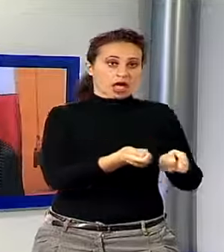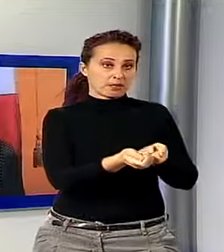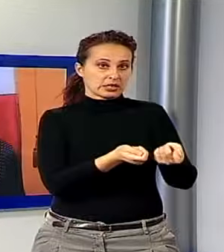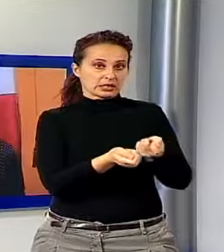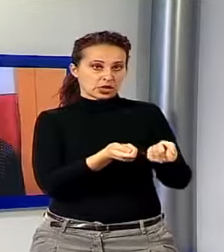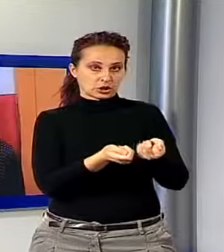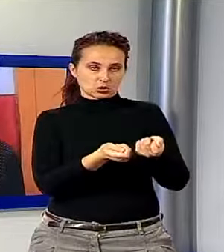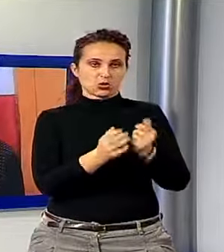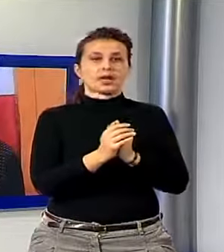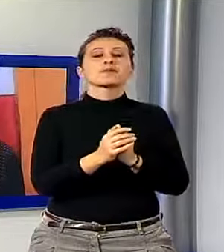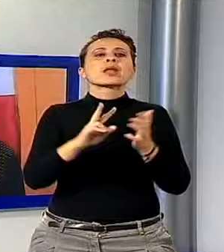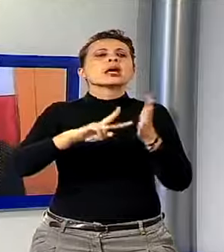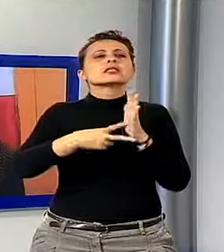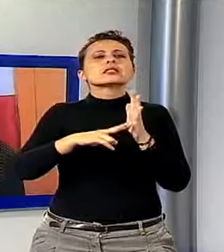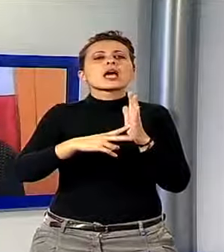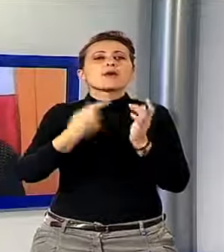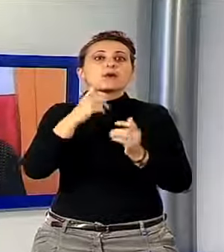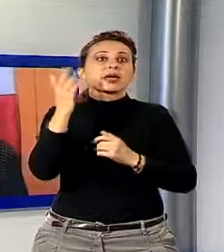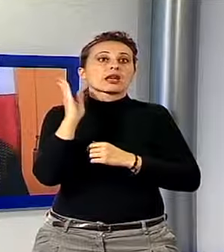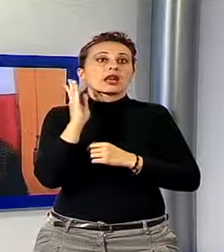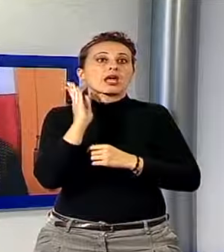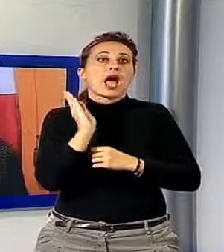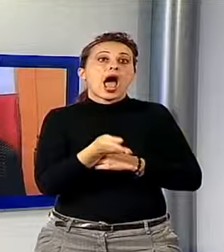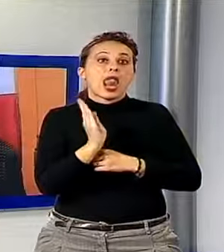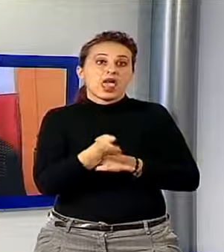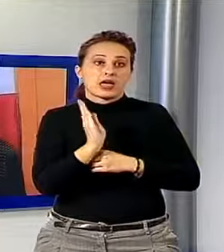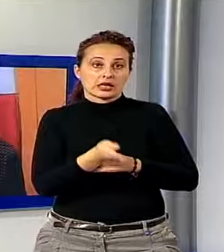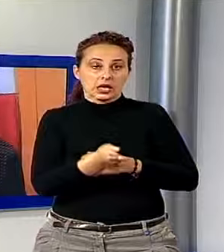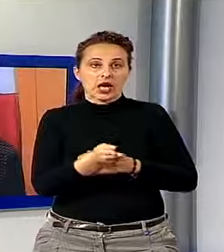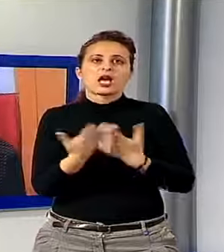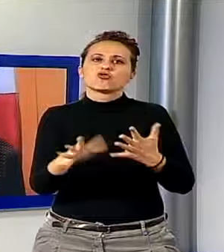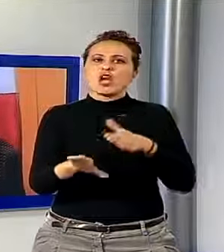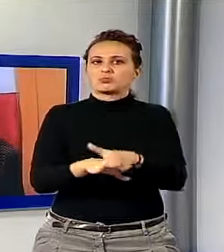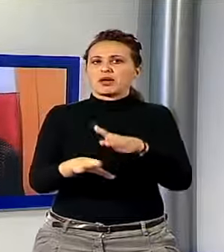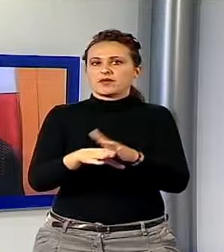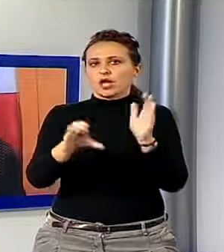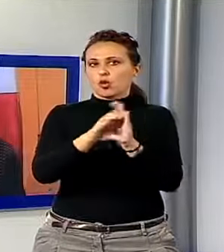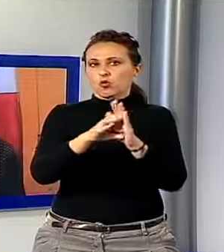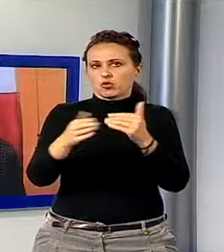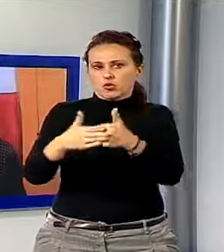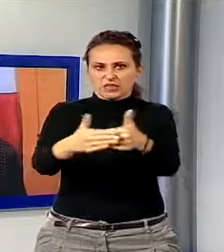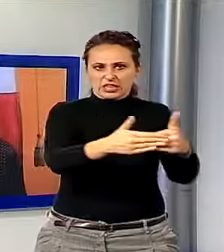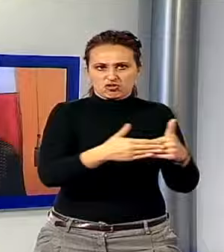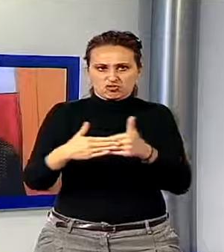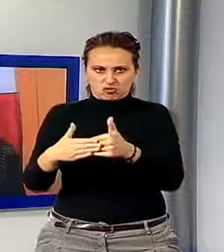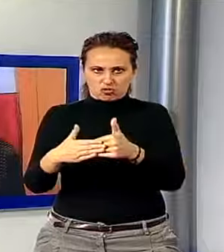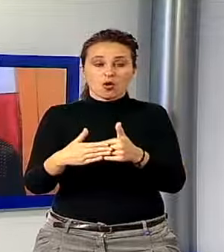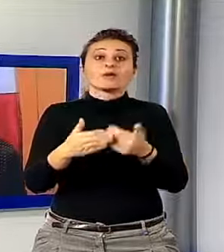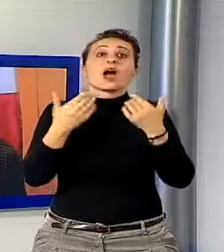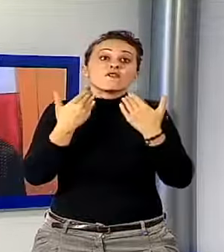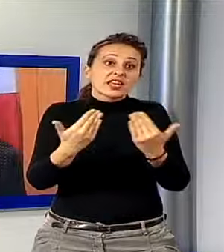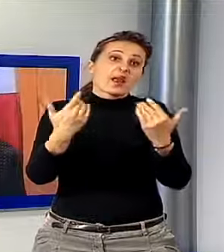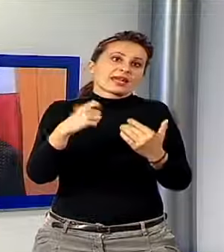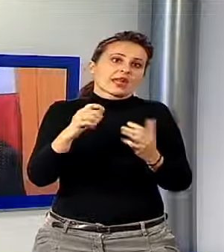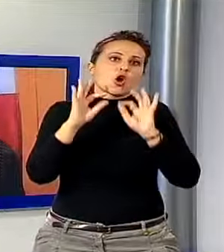tratta appunto di un sistema di allerta che è stato sperimentato anche già in altri comuni limitrofi e che finalmente sarà presente anche su